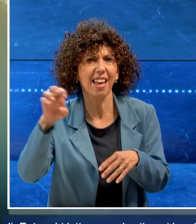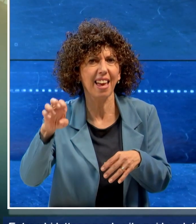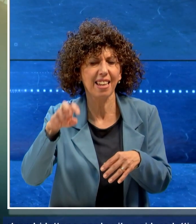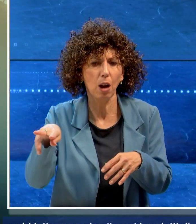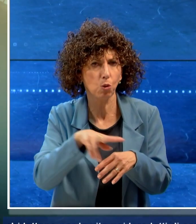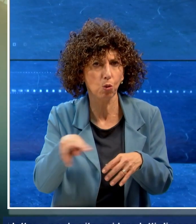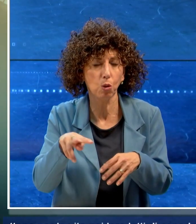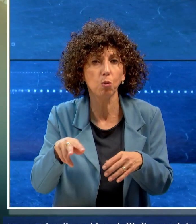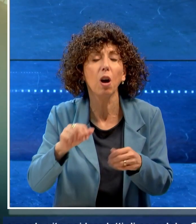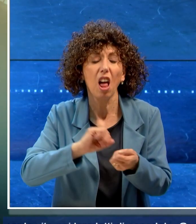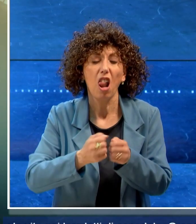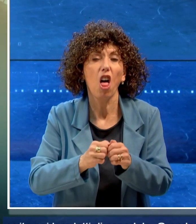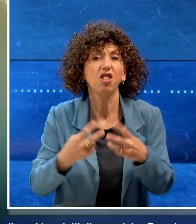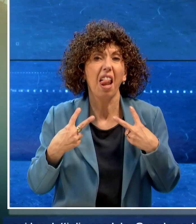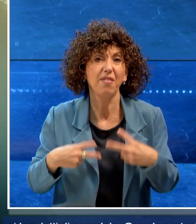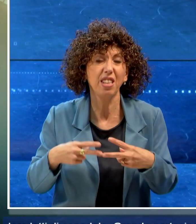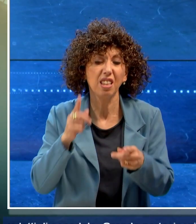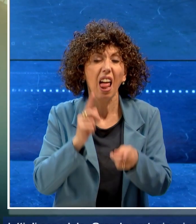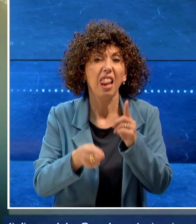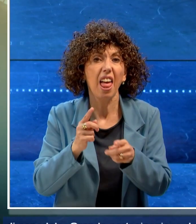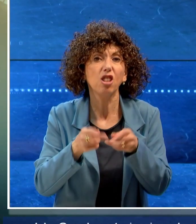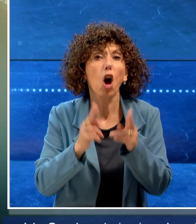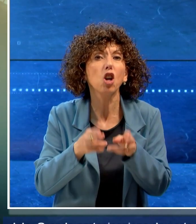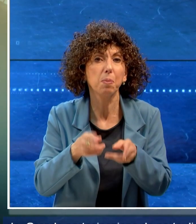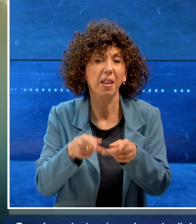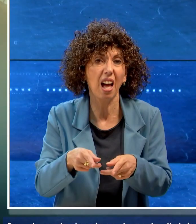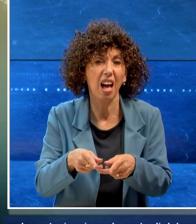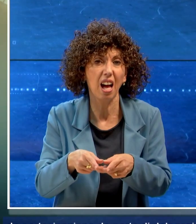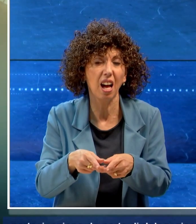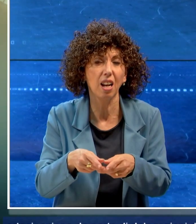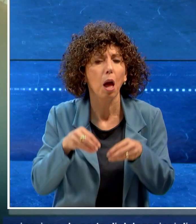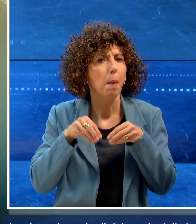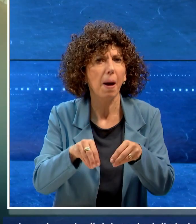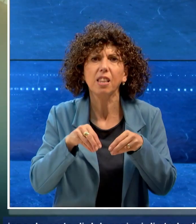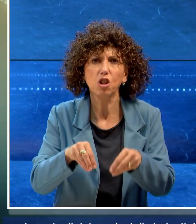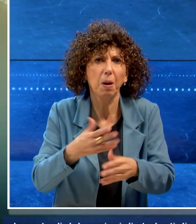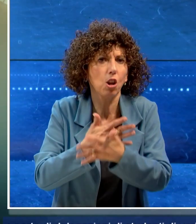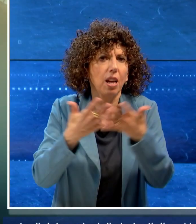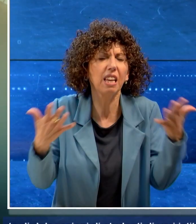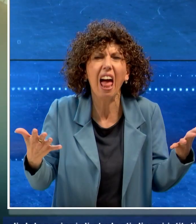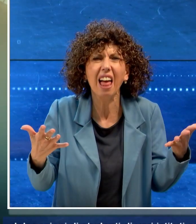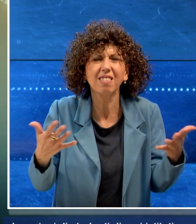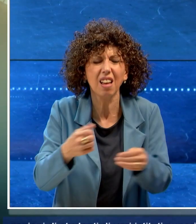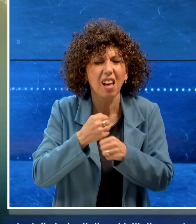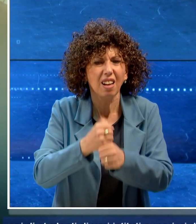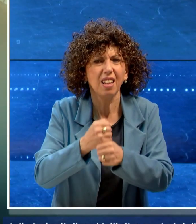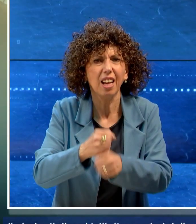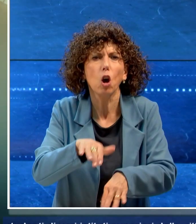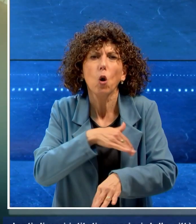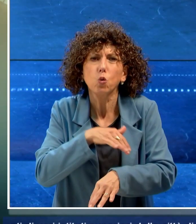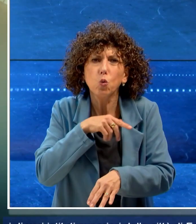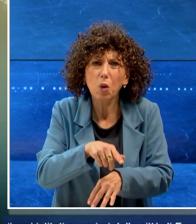Entrambi lottano per la vita nei loro letti di ospedale. Grande partecipazione da parte di delegazioni di